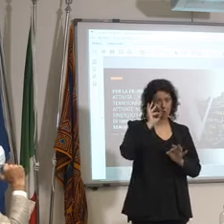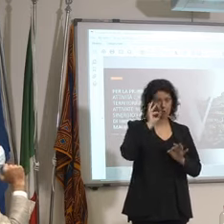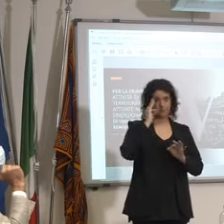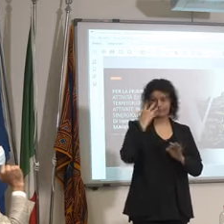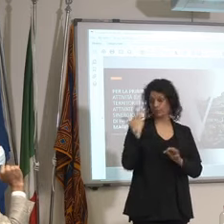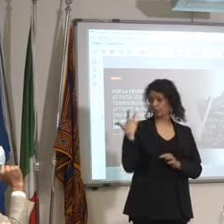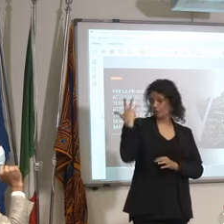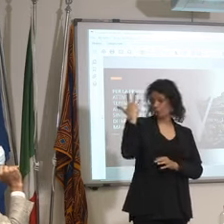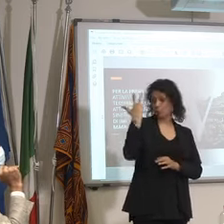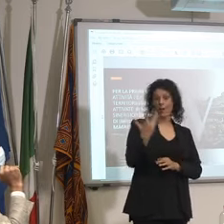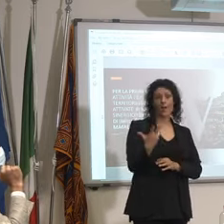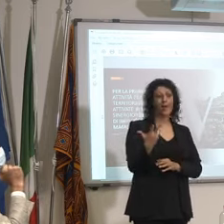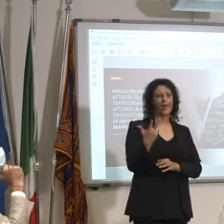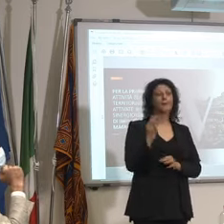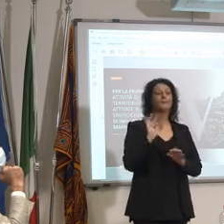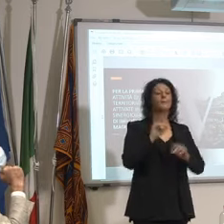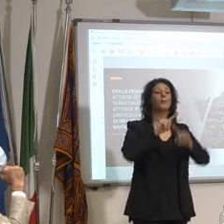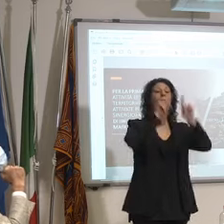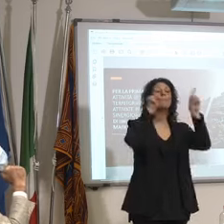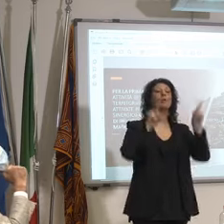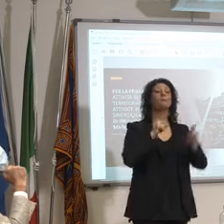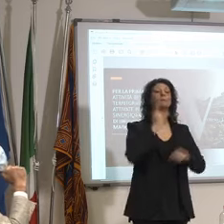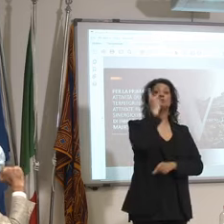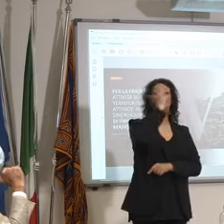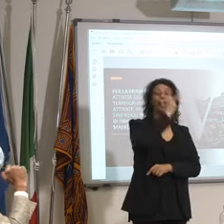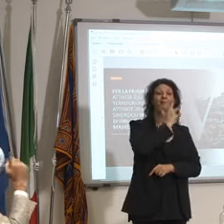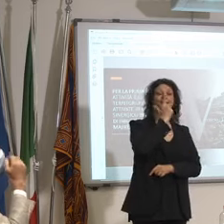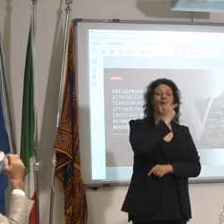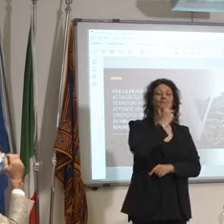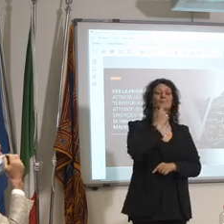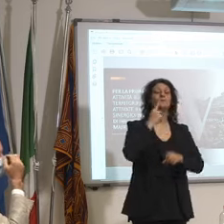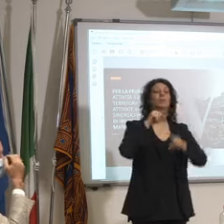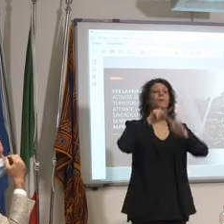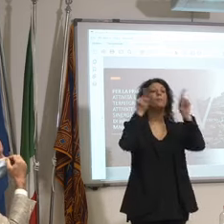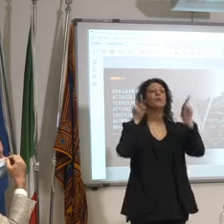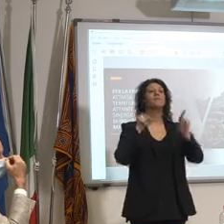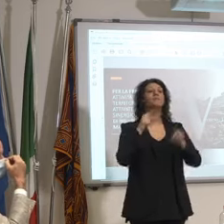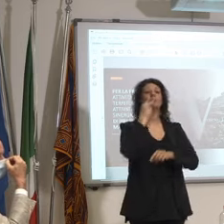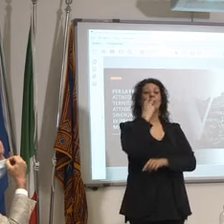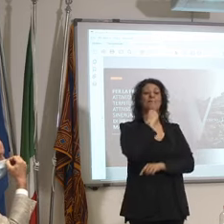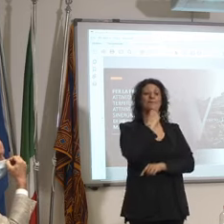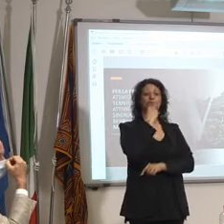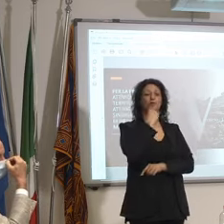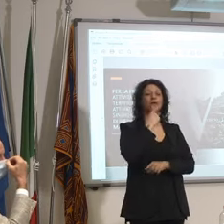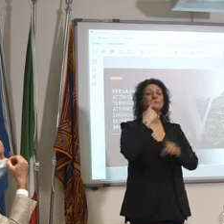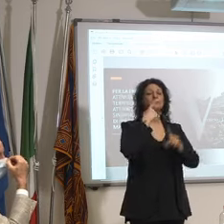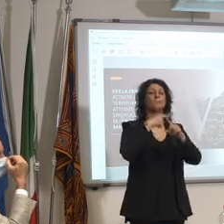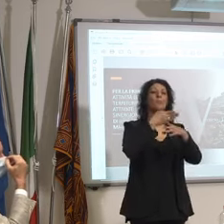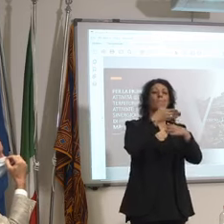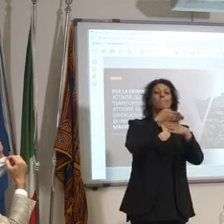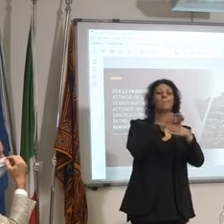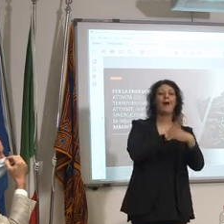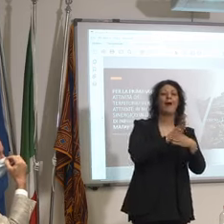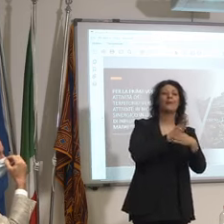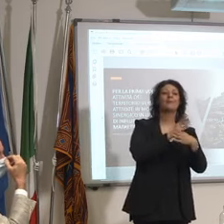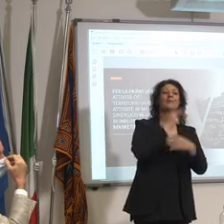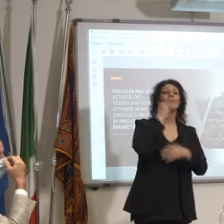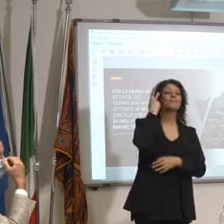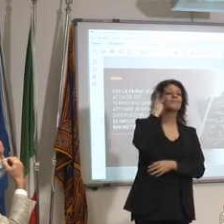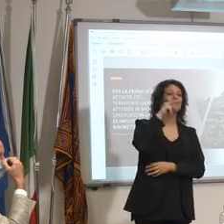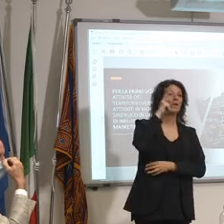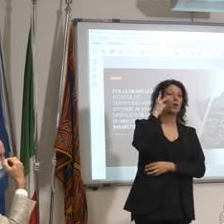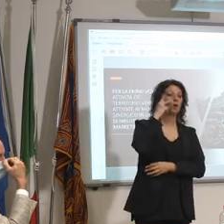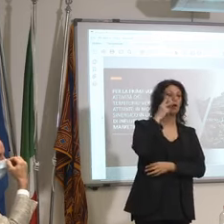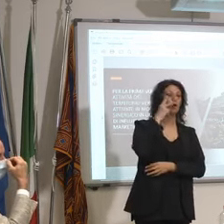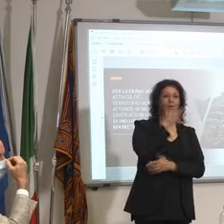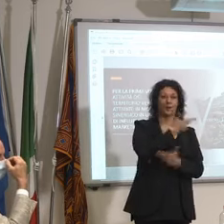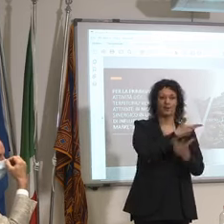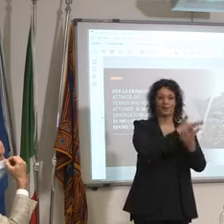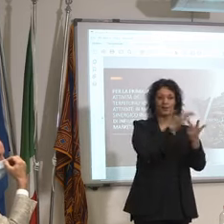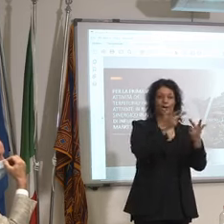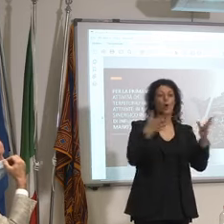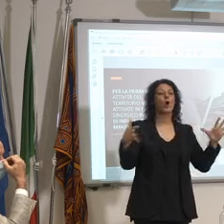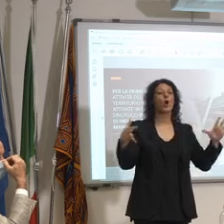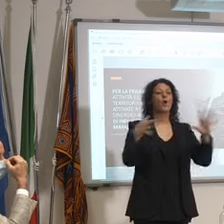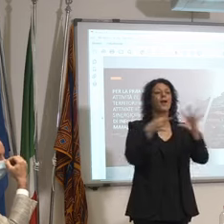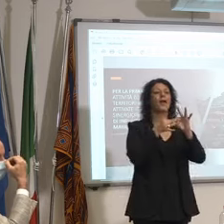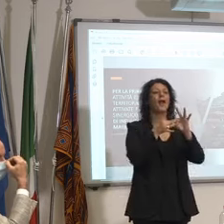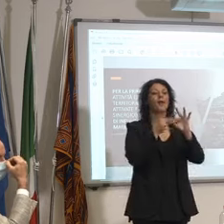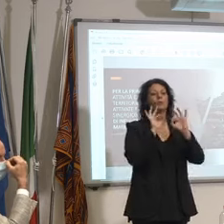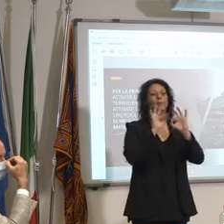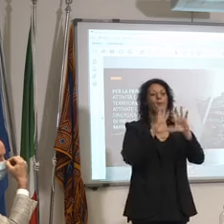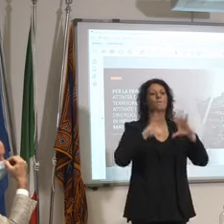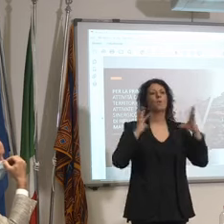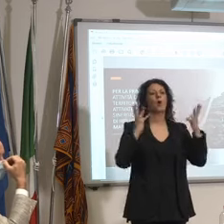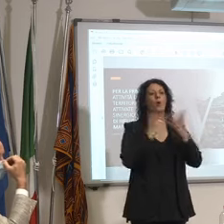provincia di Treviso e provincia di Vicenza e la parte di Verona legata al mondo dell'enogastronomia quindi